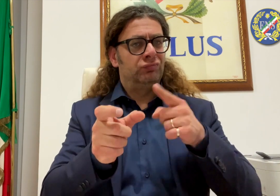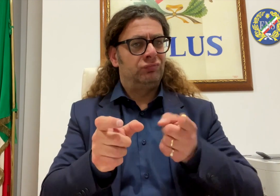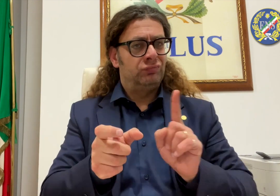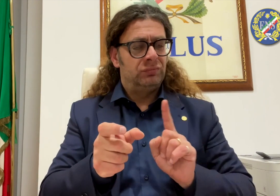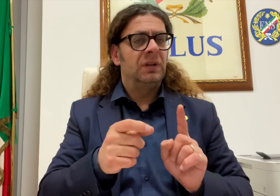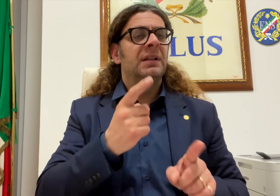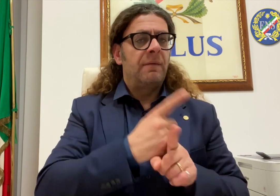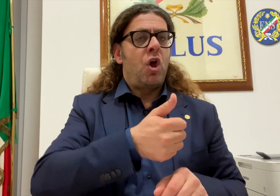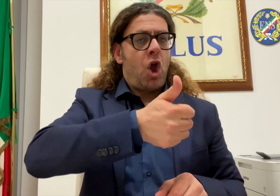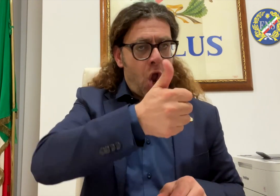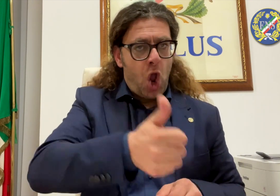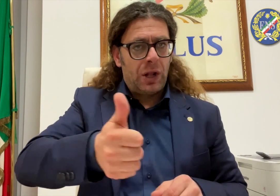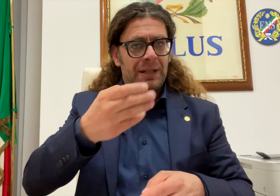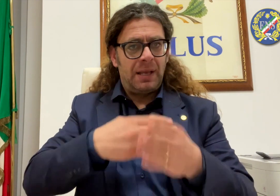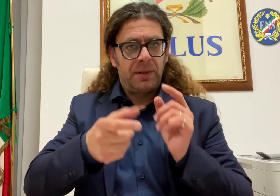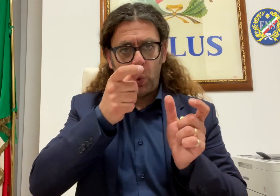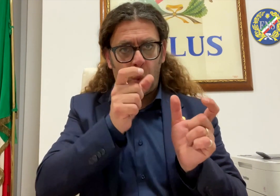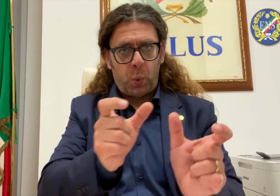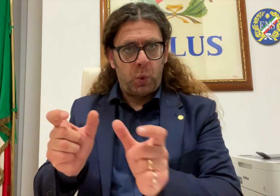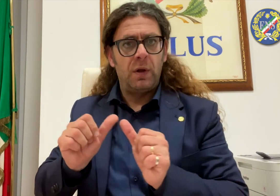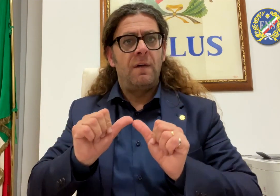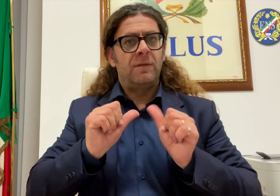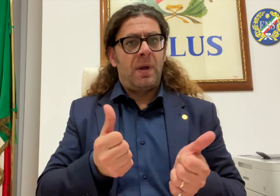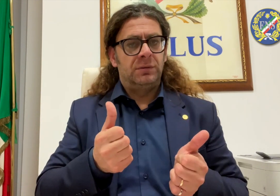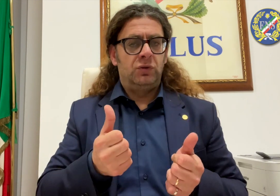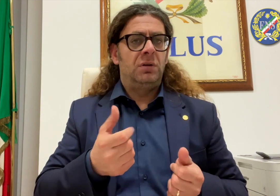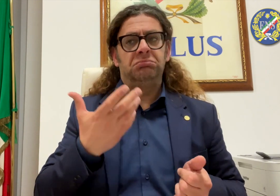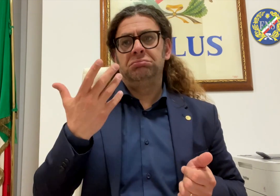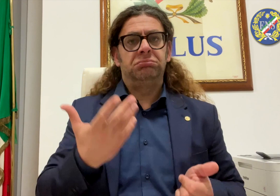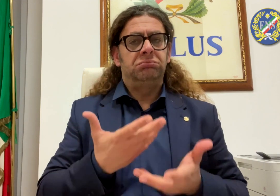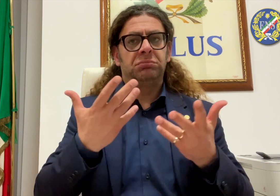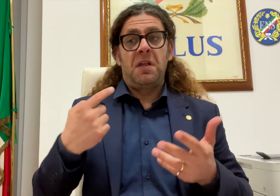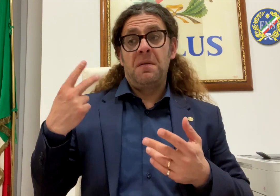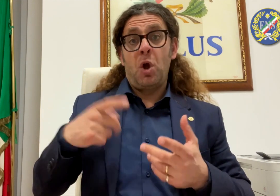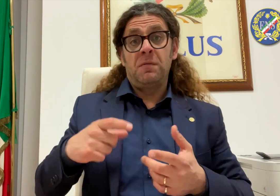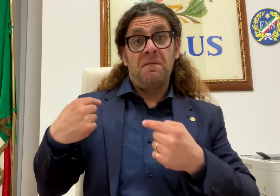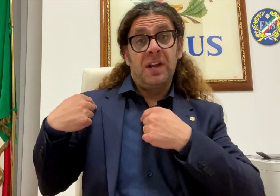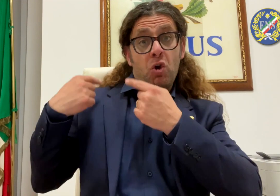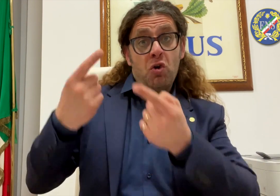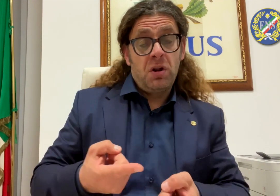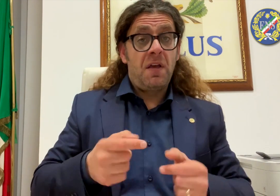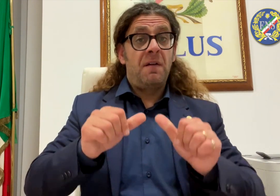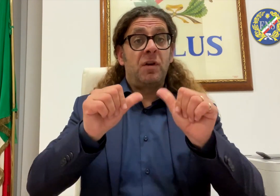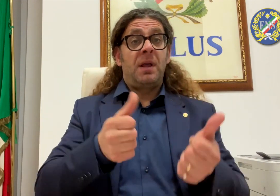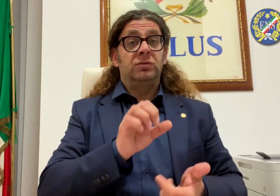cambiano ogni anno non garantendo continuità nei percorsi formativi. L'insegnante di